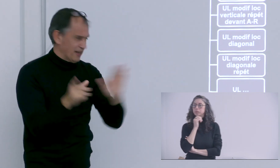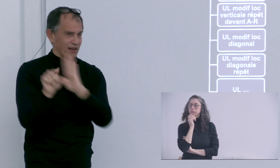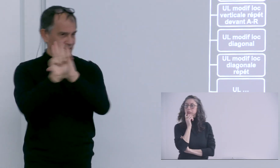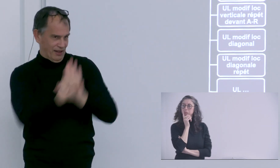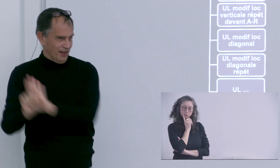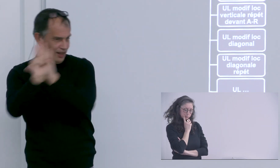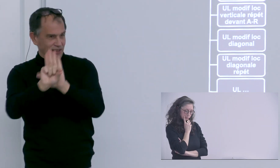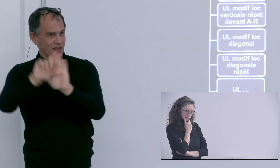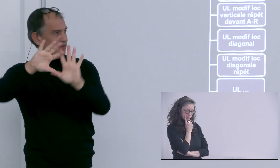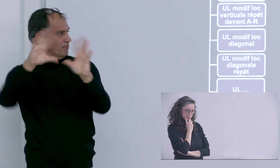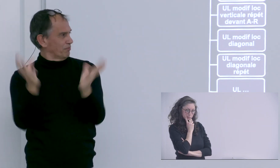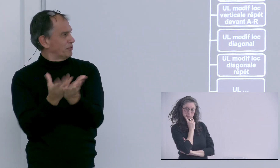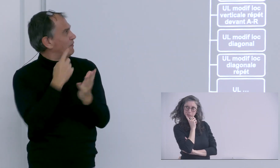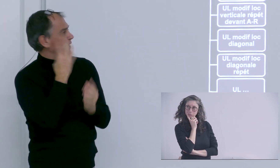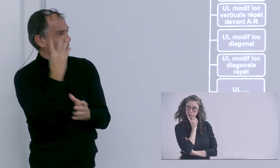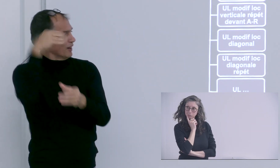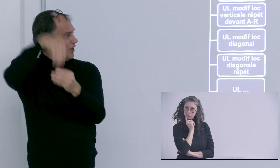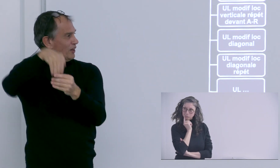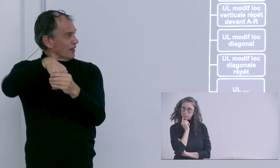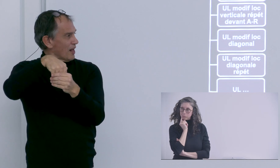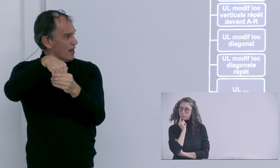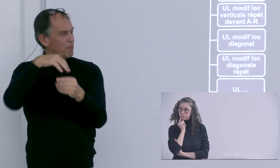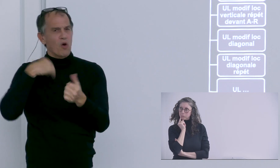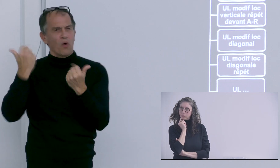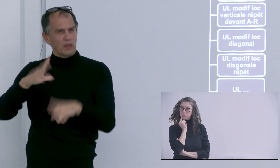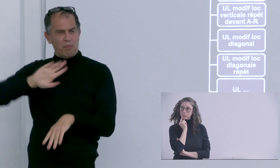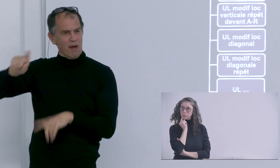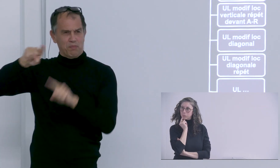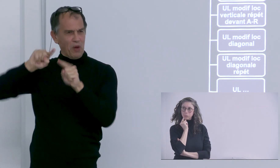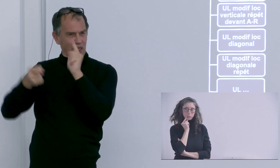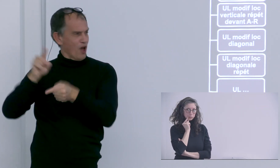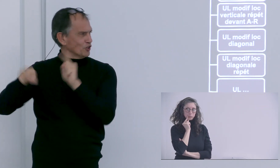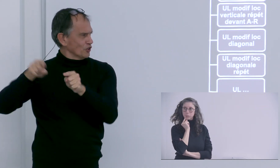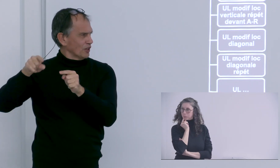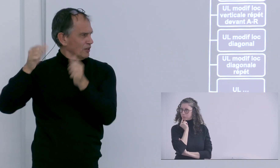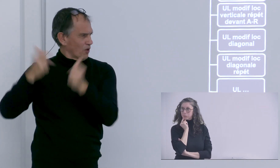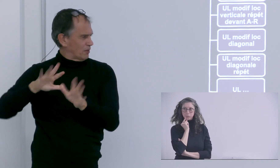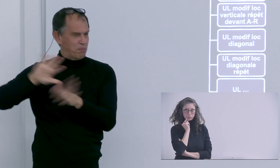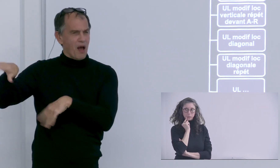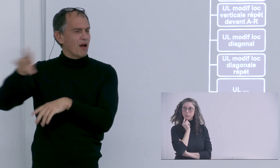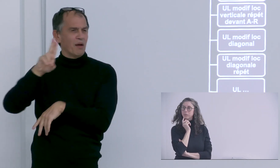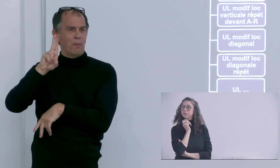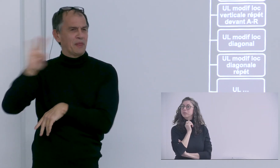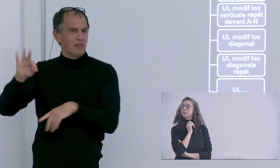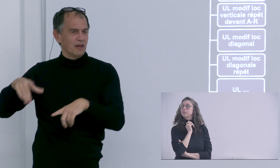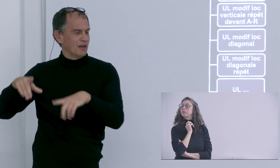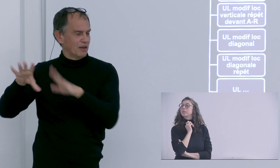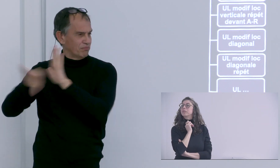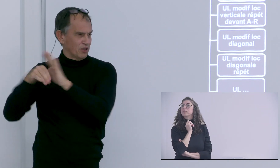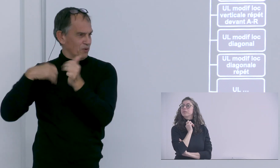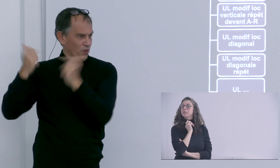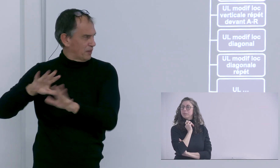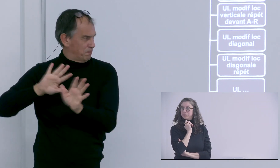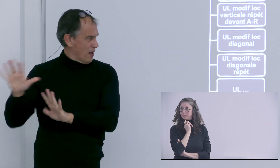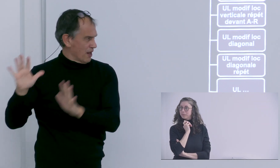et donc le contexte en fait je vais considérer que les 4 sont dans ce groupe là